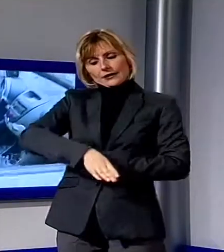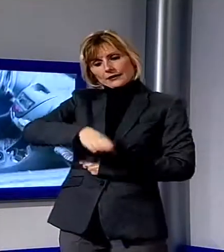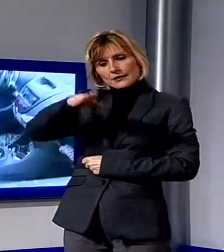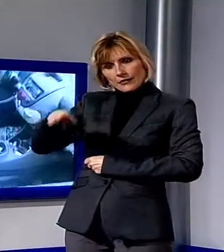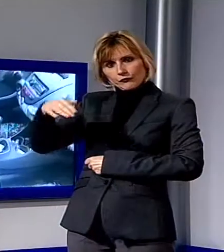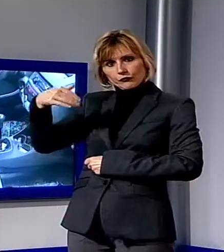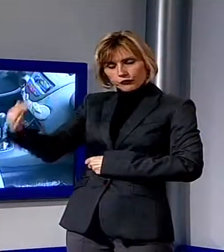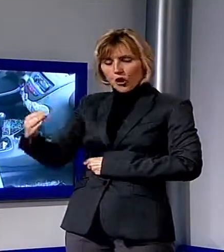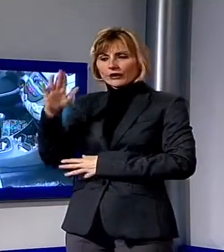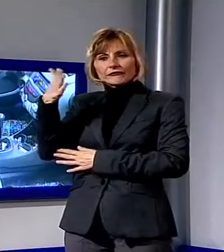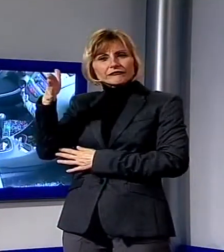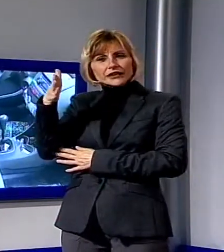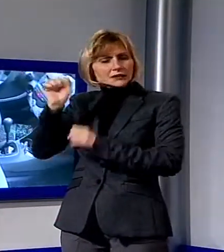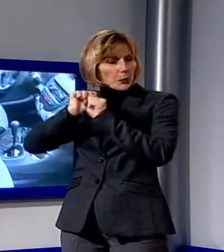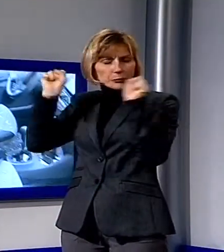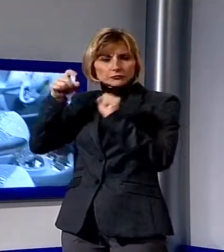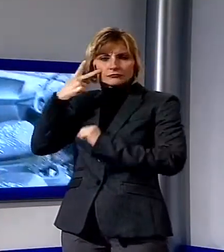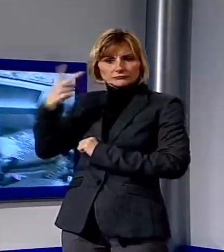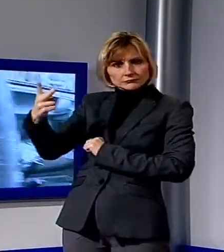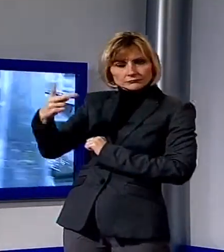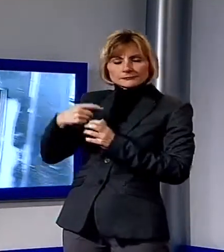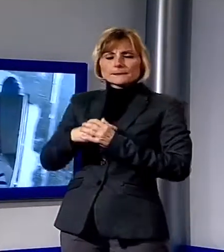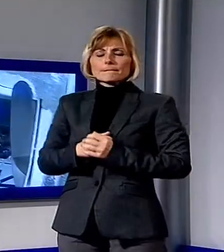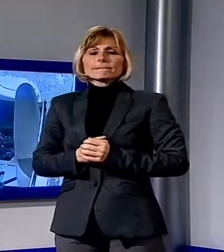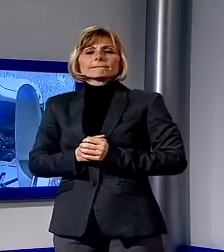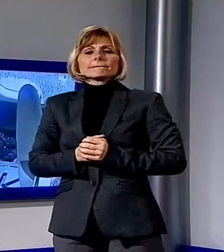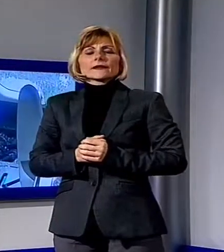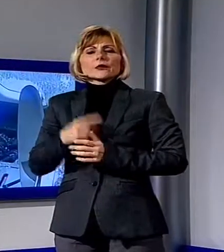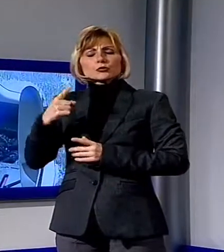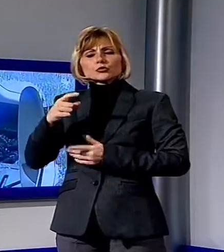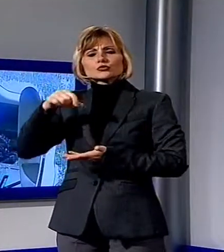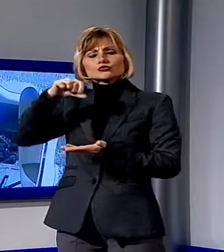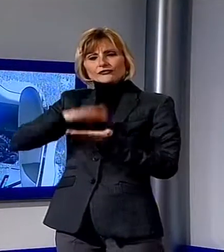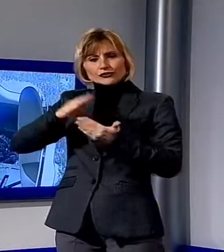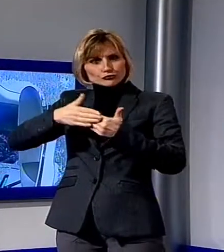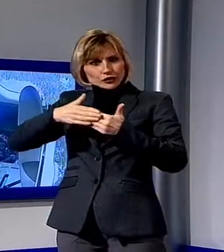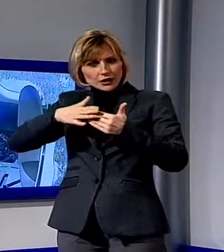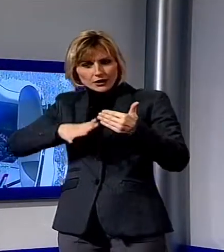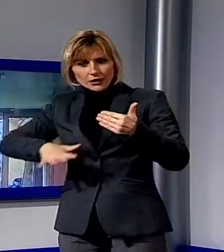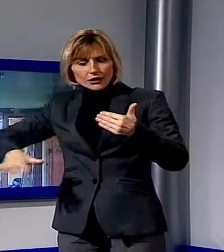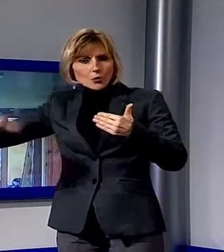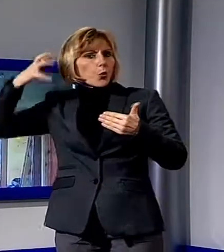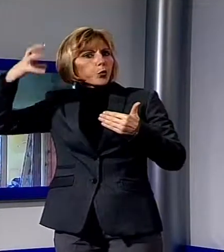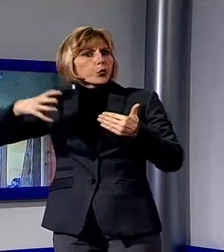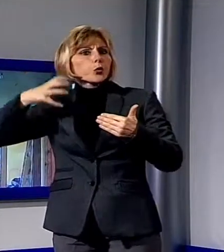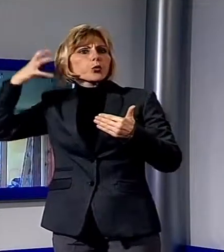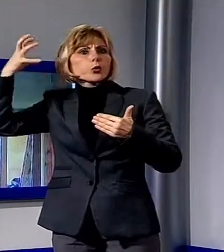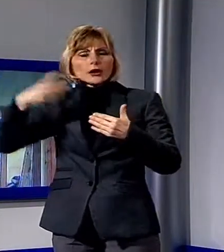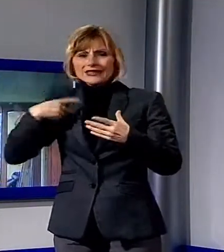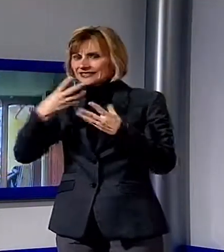parcheggiata vicino alla veranda. La deflagrazione è stata udita in tutto il circondario, tanto che in molti hanno chiamato forze dell'ordine e